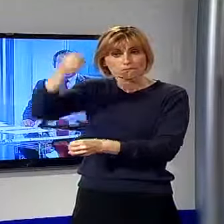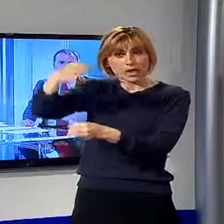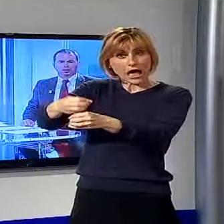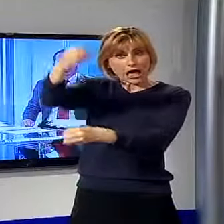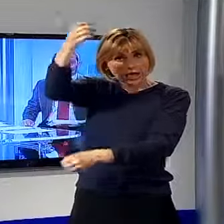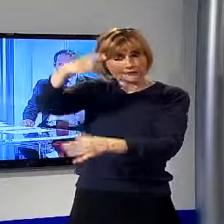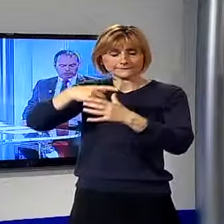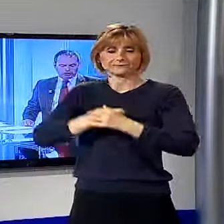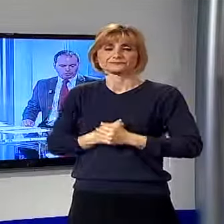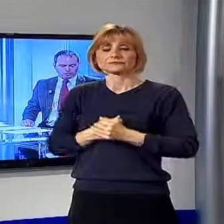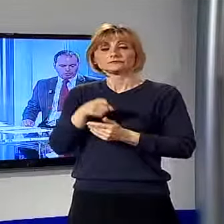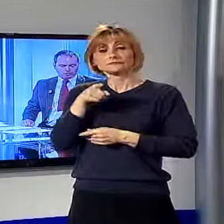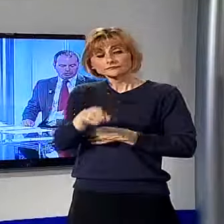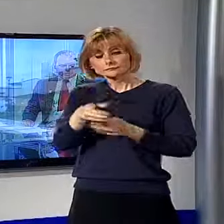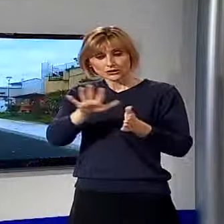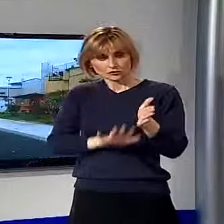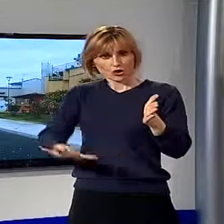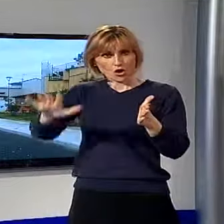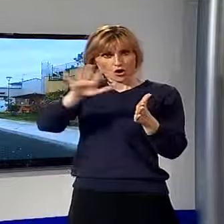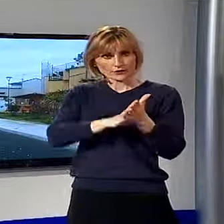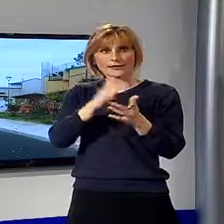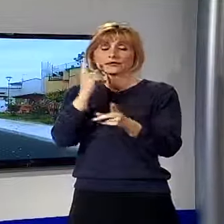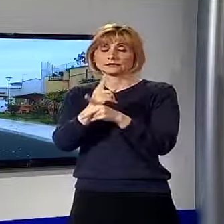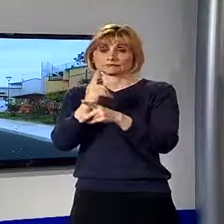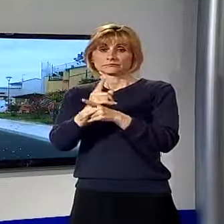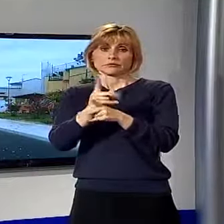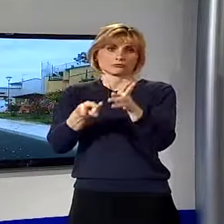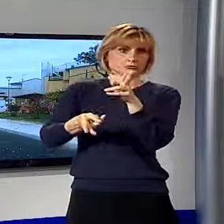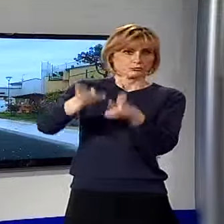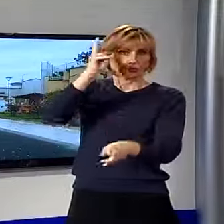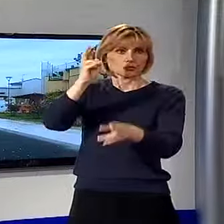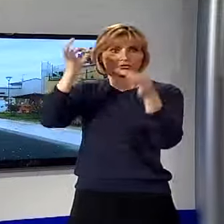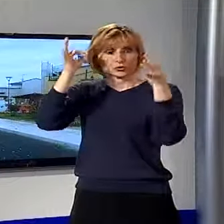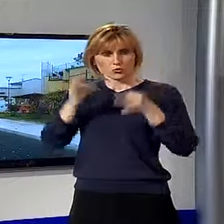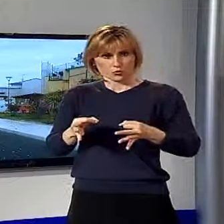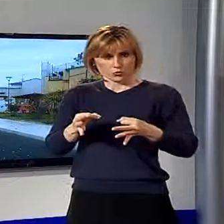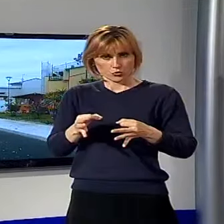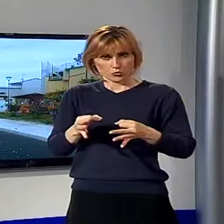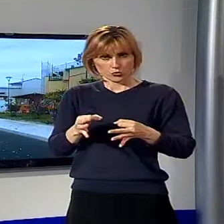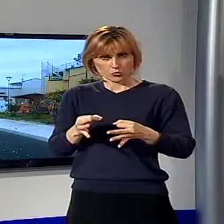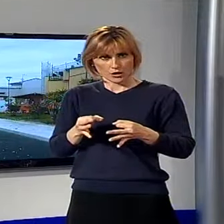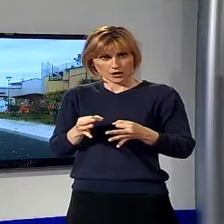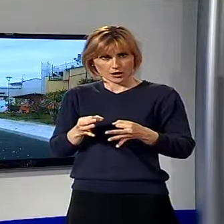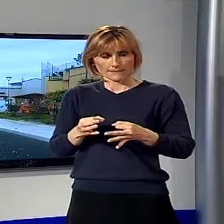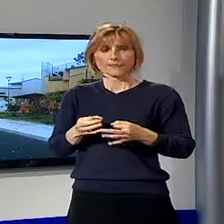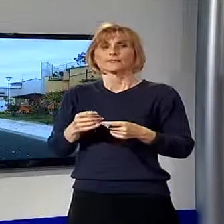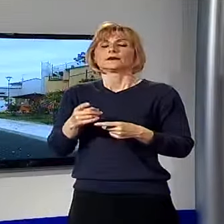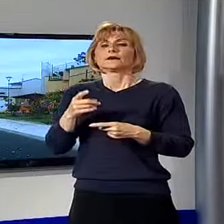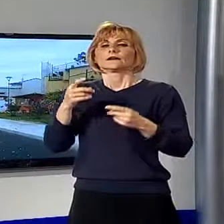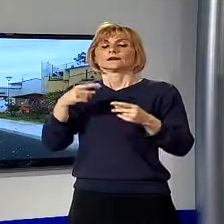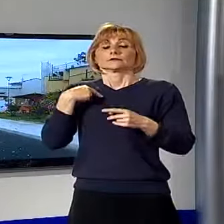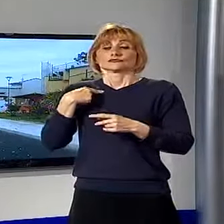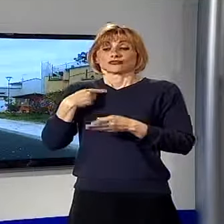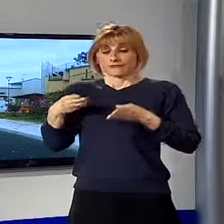'illuminazione. La zona adesso dovrebbe essere più sicura. Ecco qui la fotografia che si riferisce ai lavori realizzati.